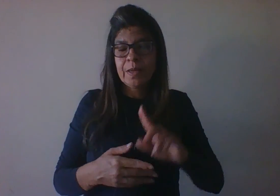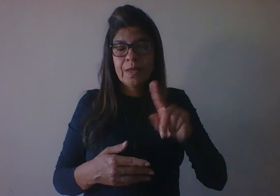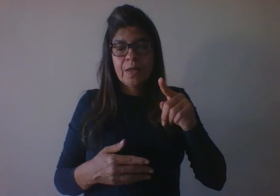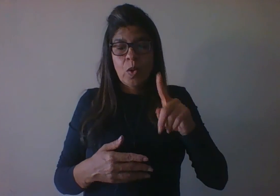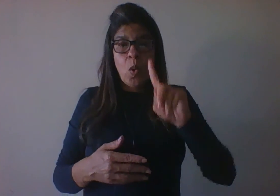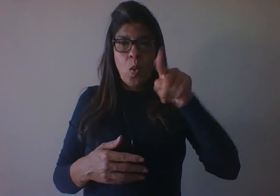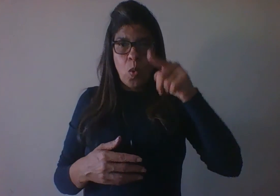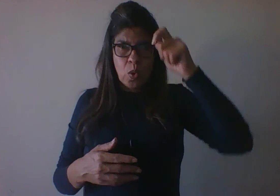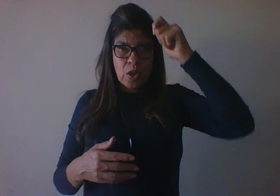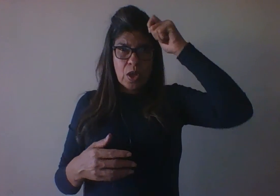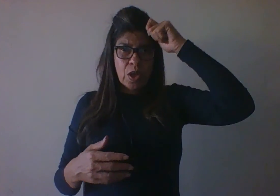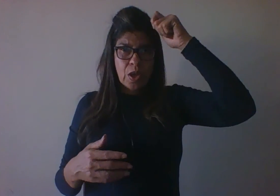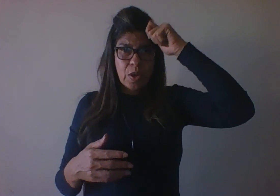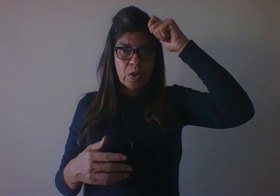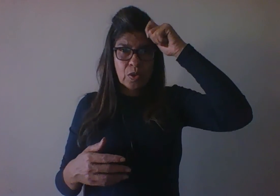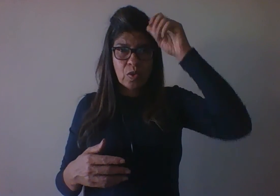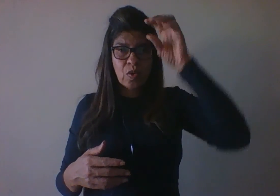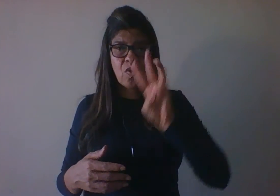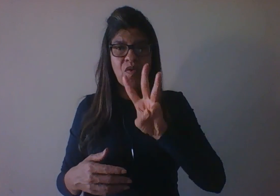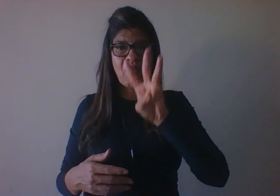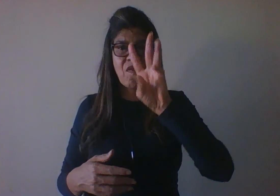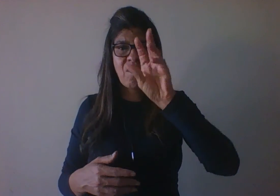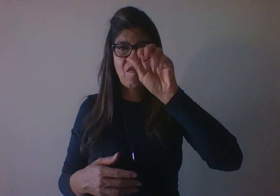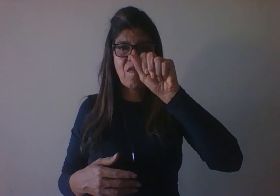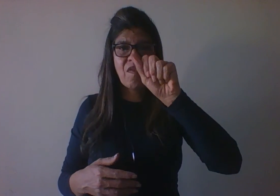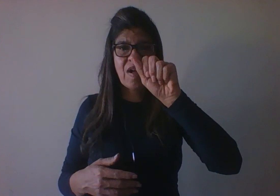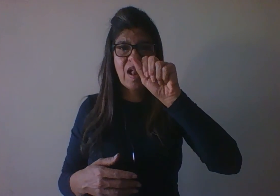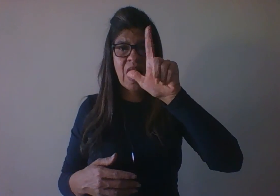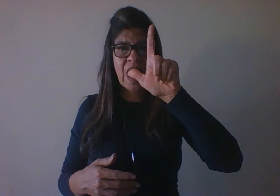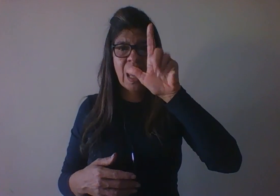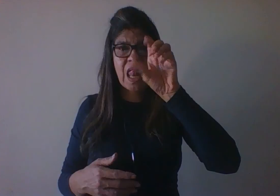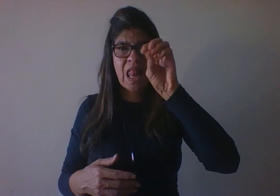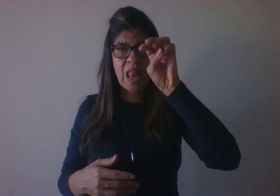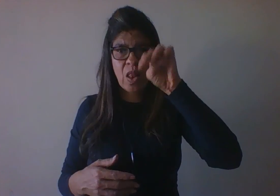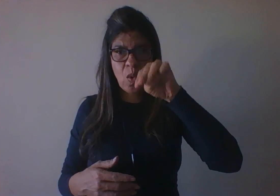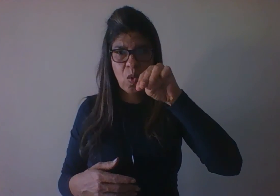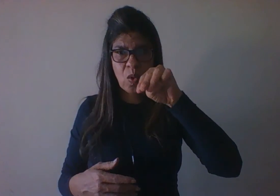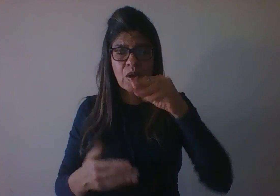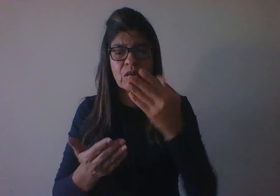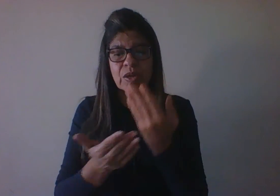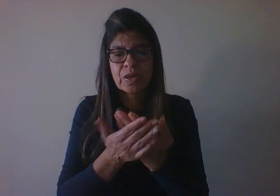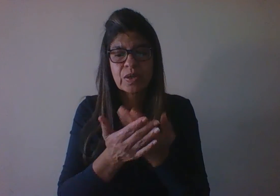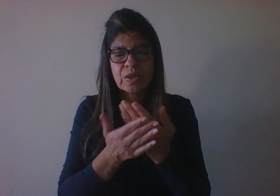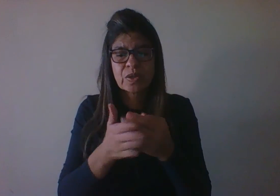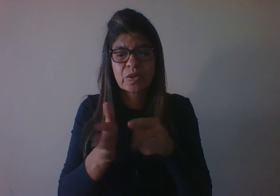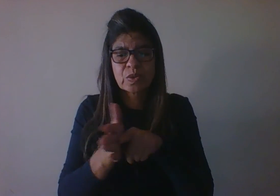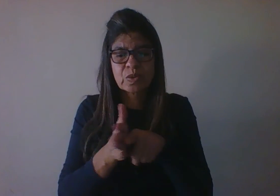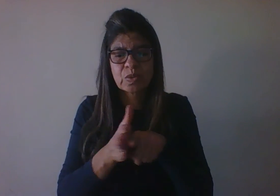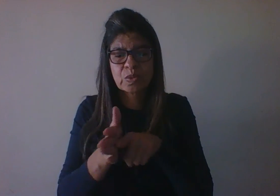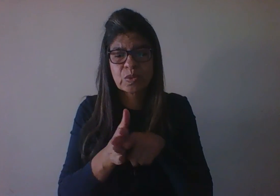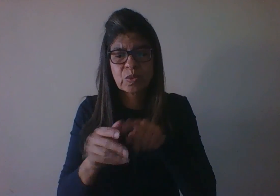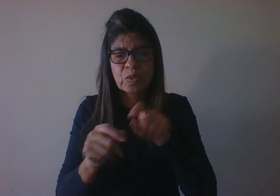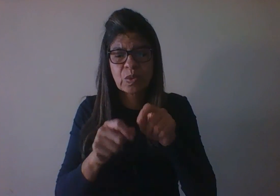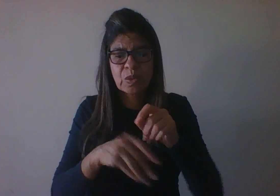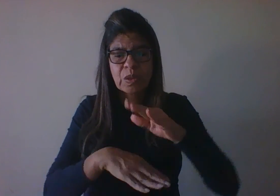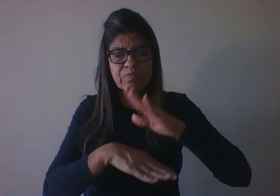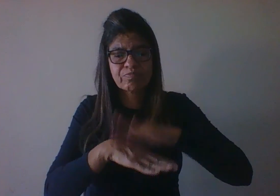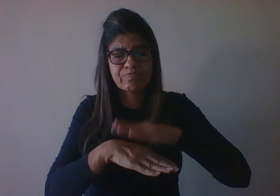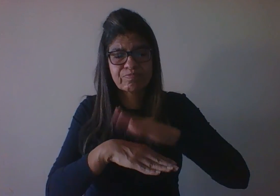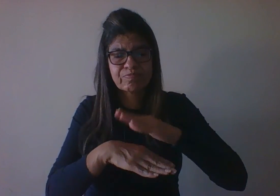indivíduos em seu aspecto emocional, intelectual e social, no qual as ações dos outros com a criança têm um